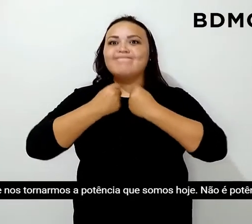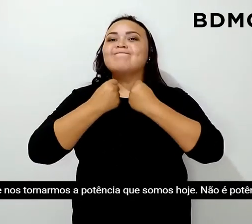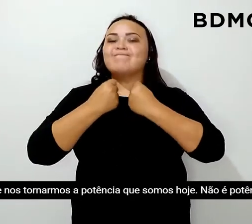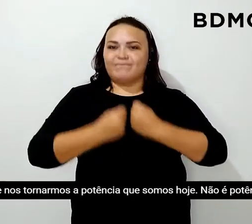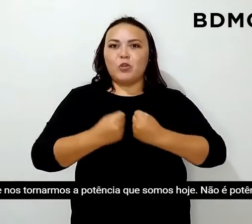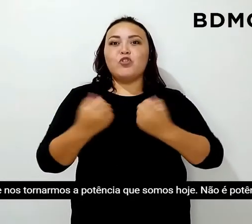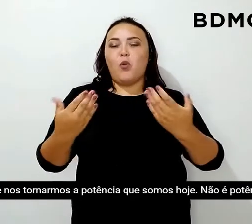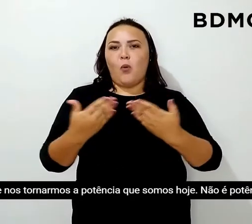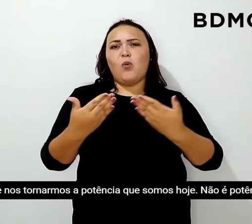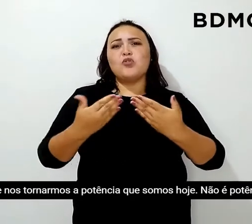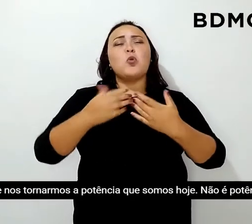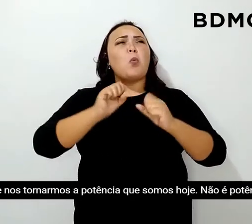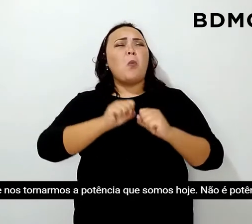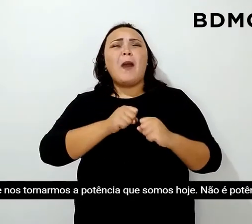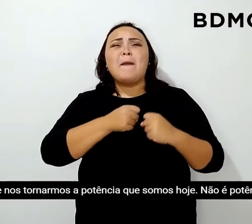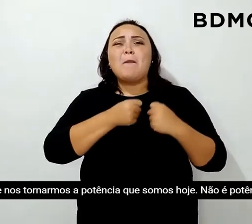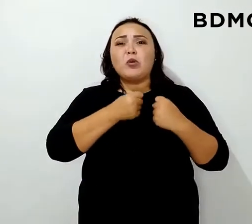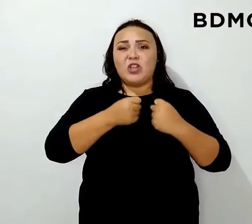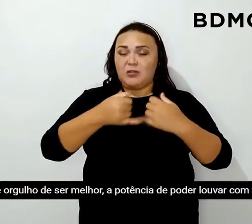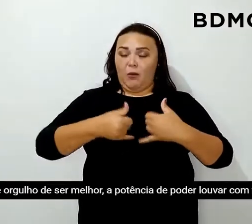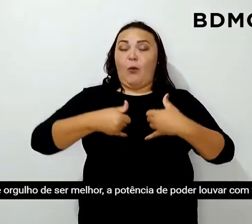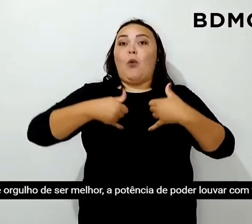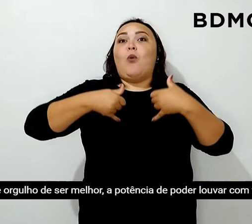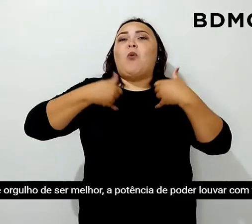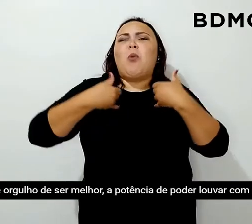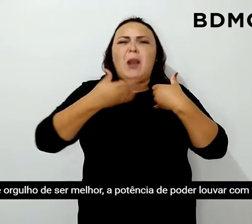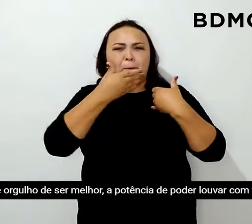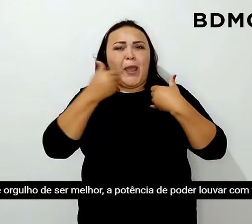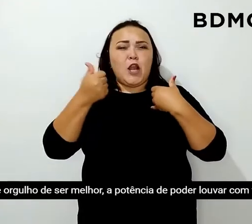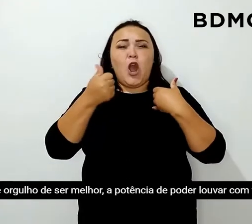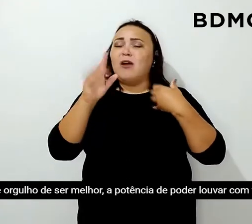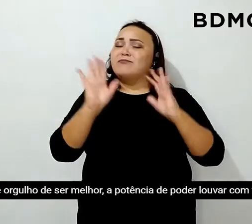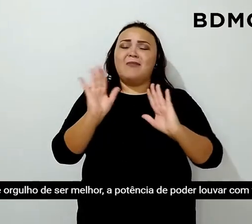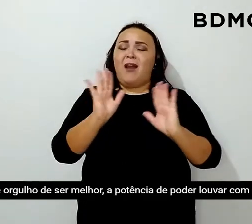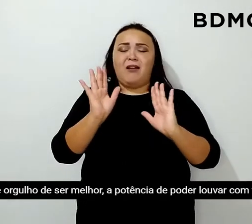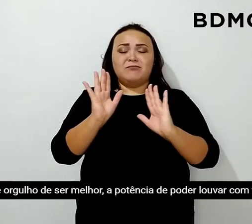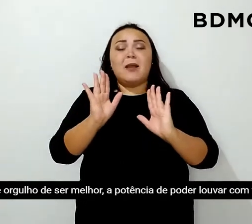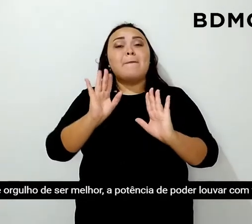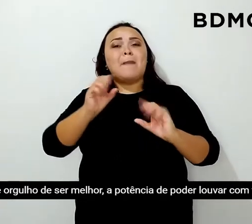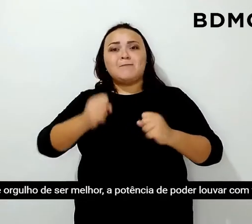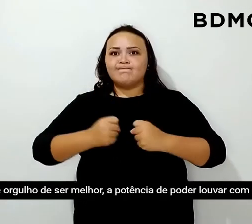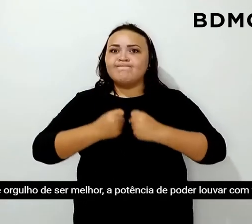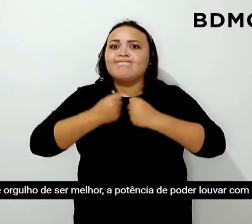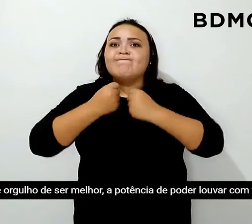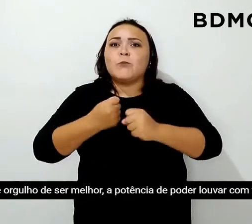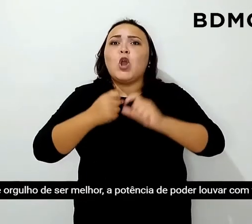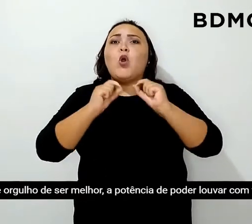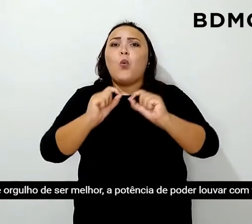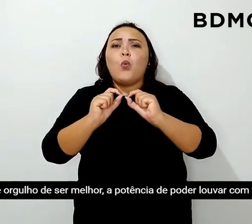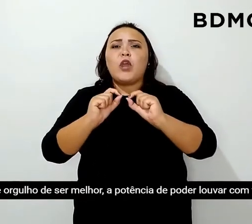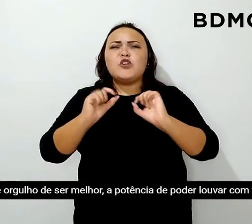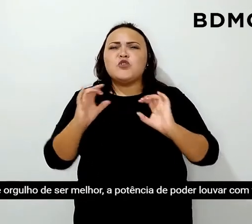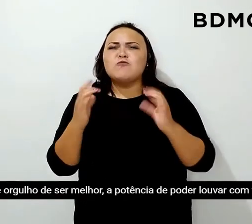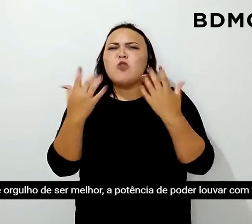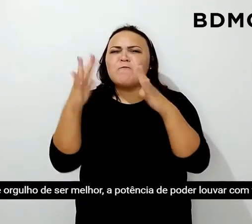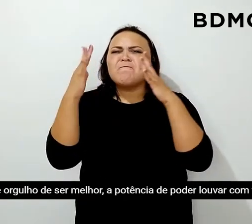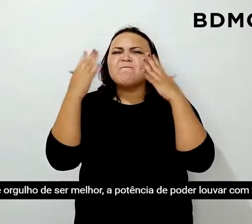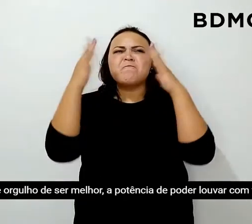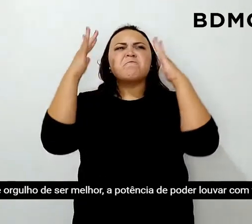hoje. não a potência de orgulho de ser melhor, a potência de poder